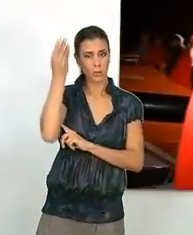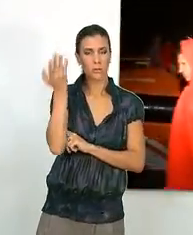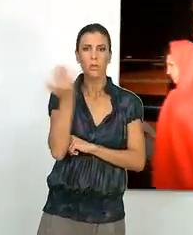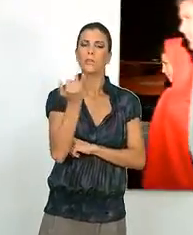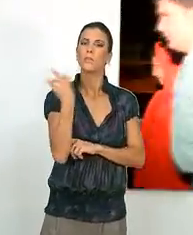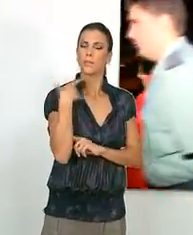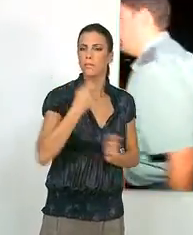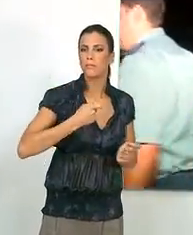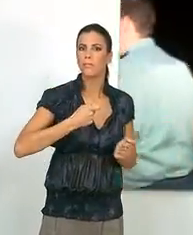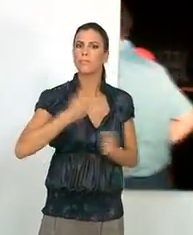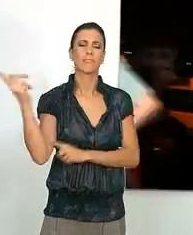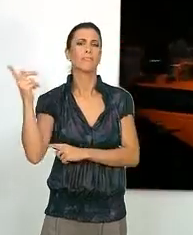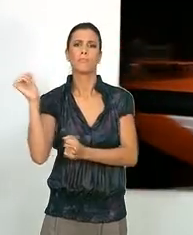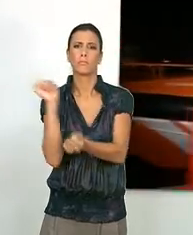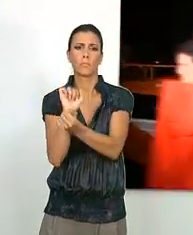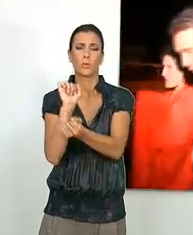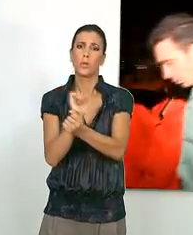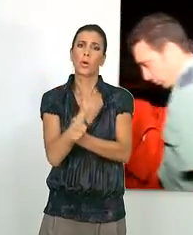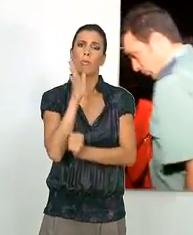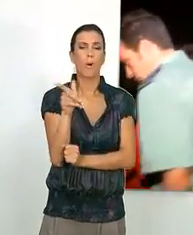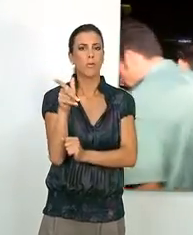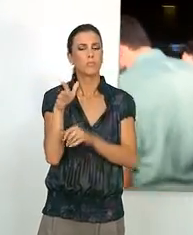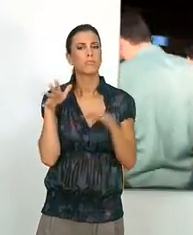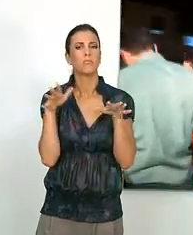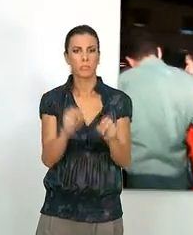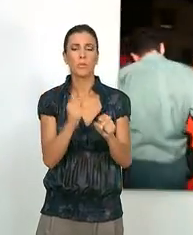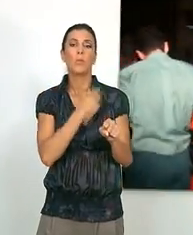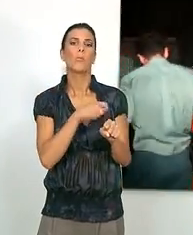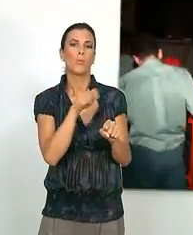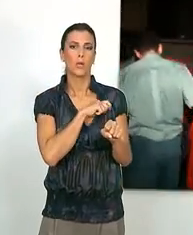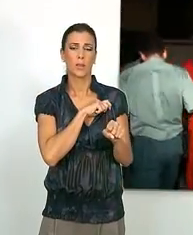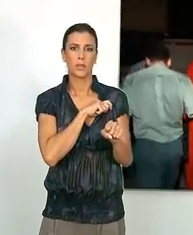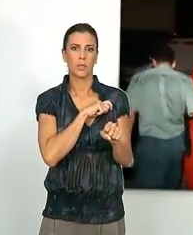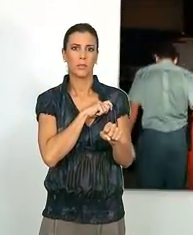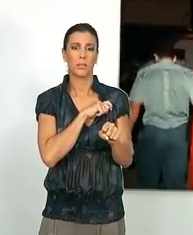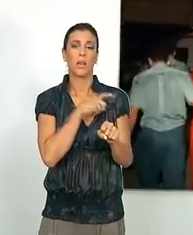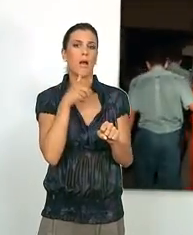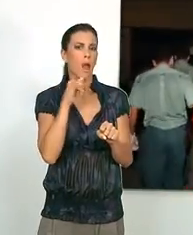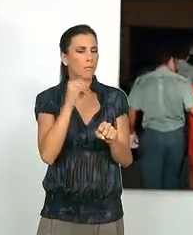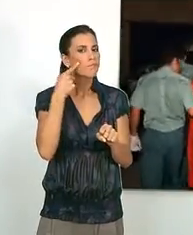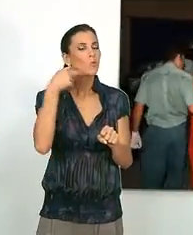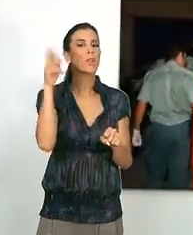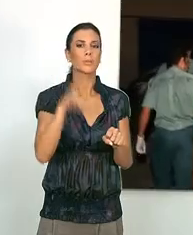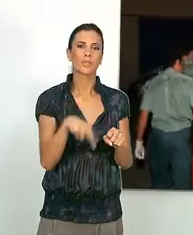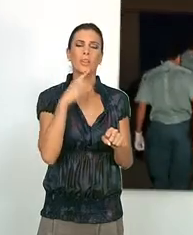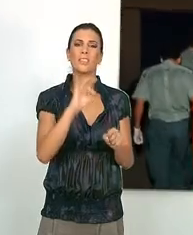ha ingresado en prisión tras ser detenido por parte de la policía al ser reconocido como el